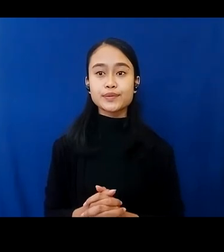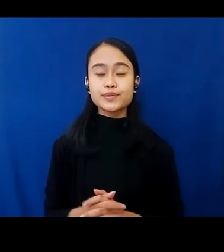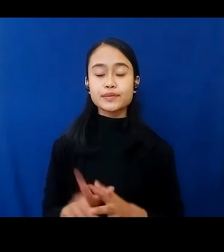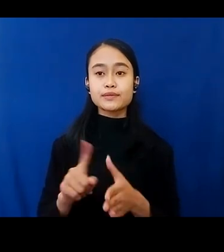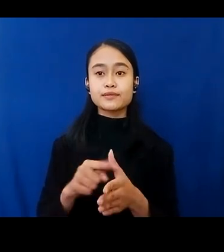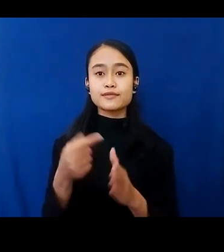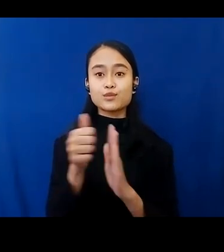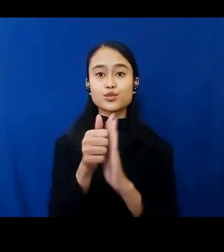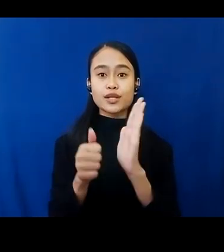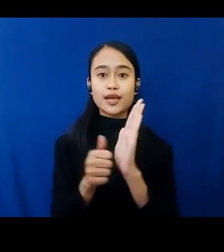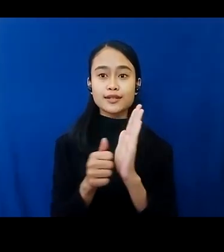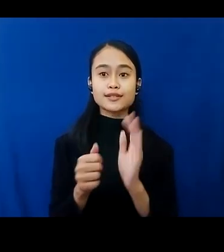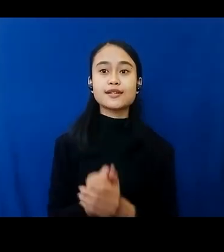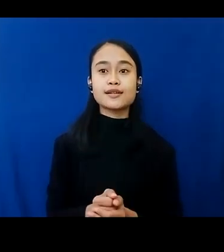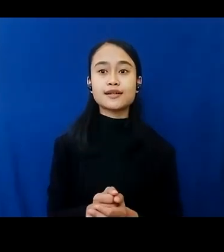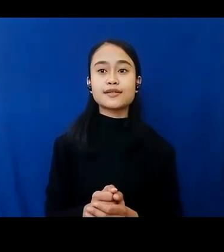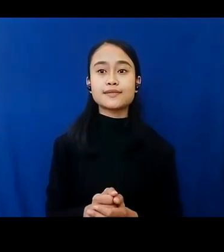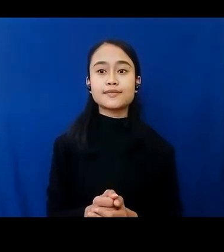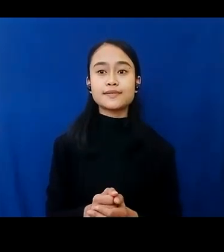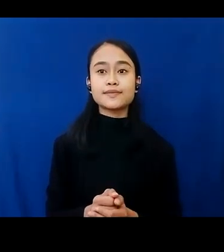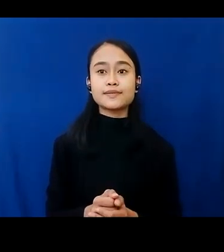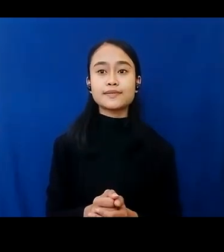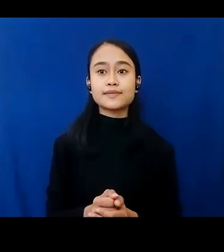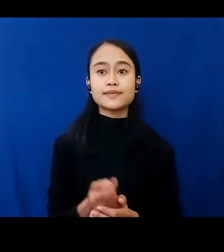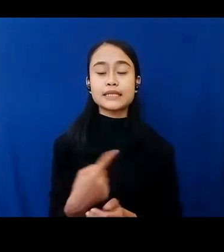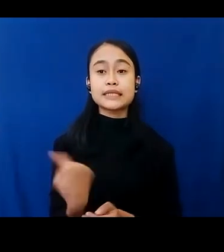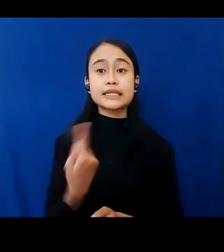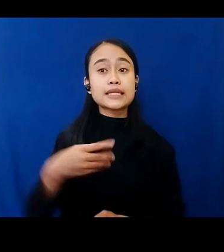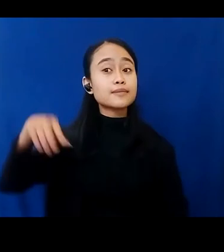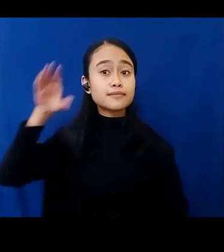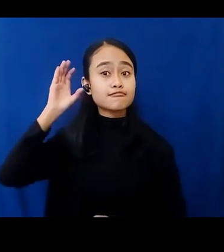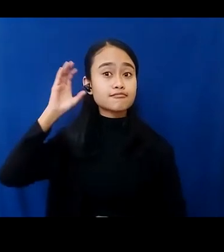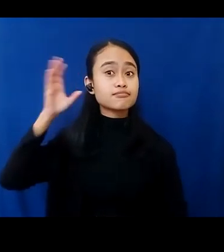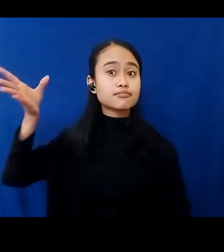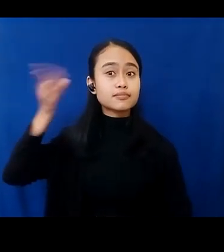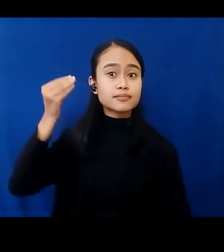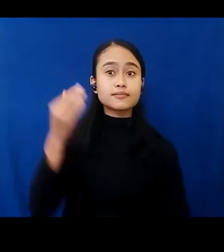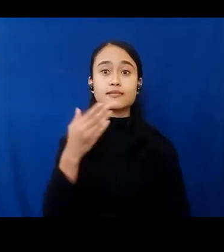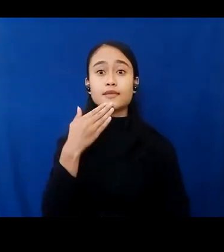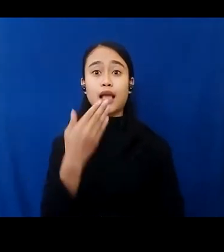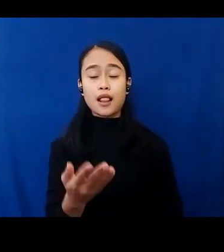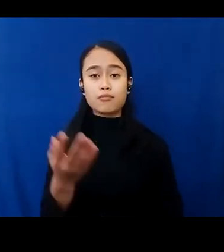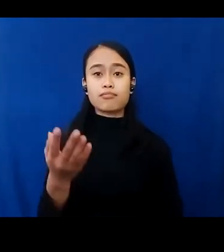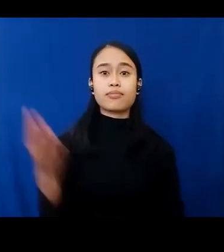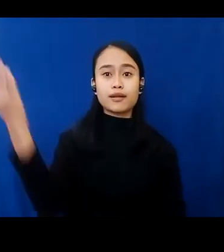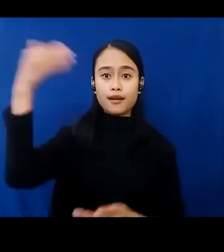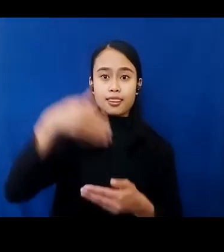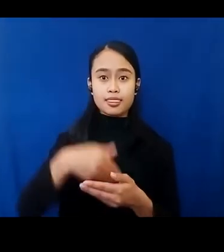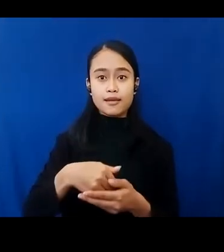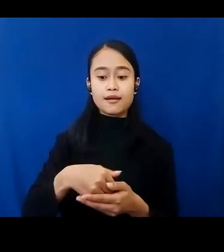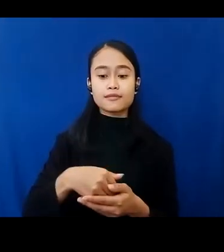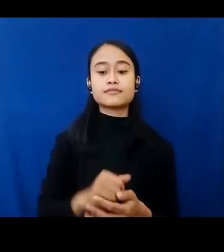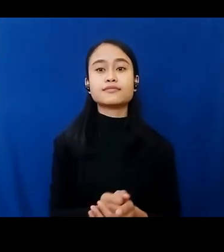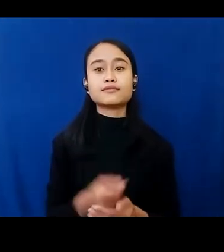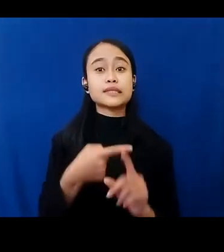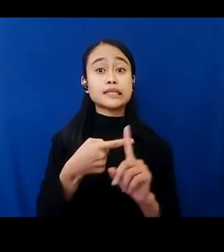acara. Pertama-tama kita akan mendengarkan terlebih dahulu ucapan selamat datang yang akan disampaikan oleh